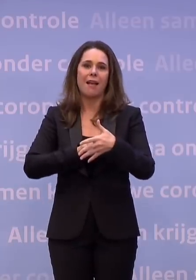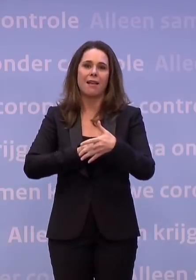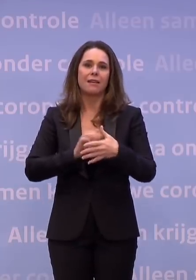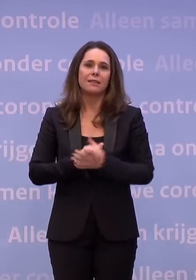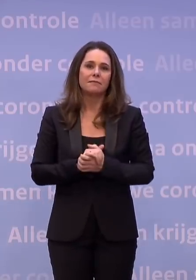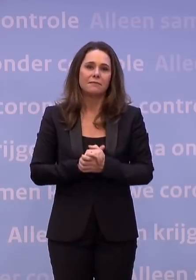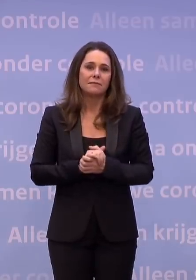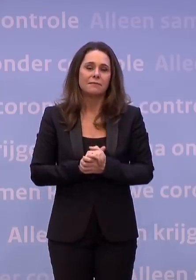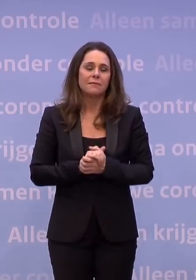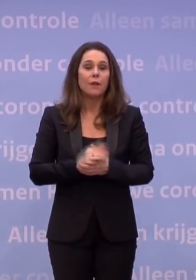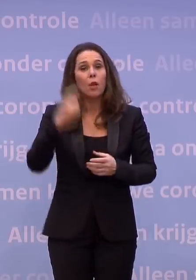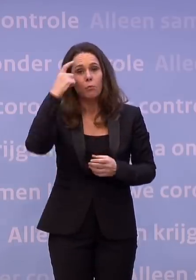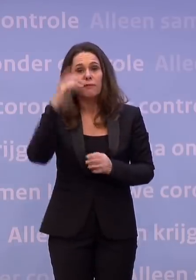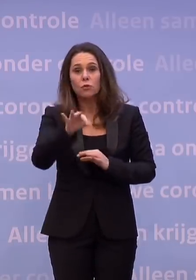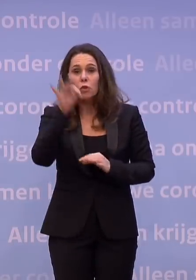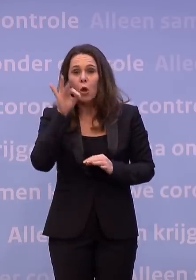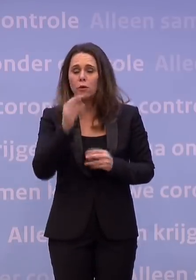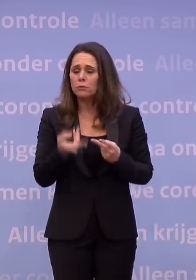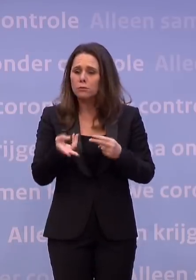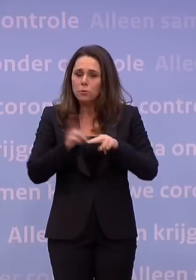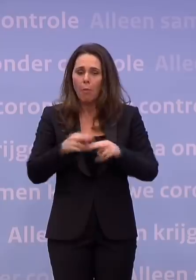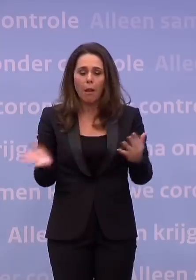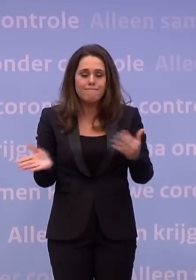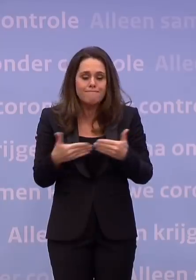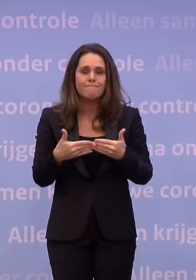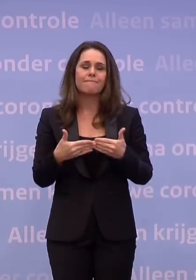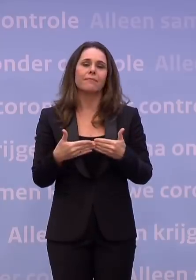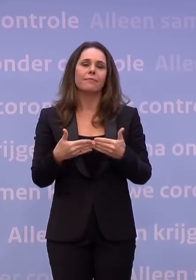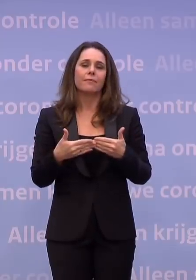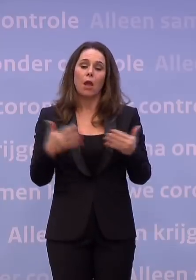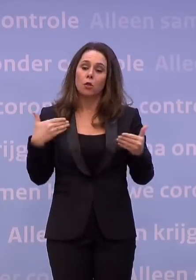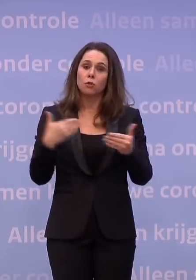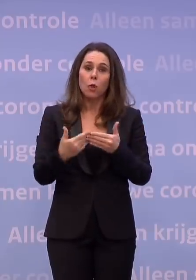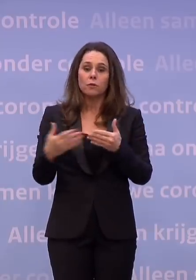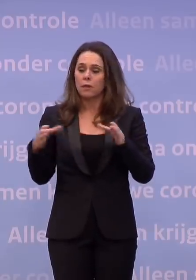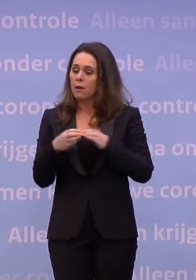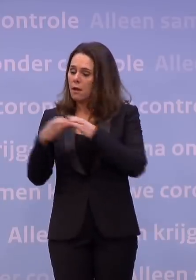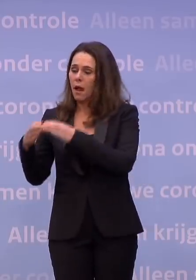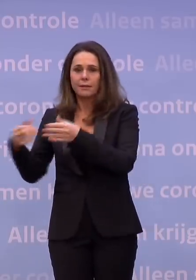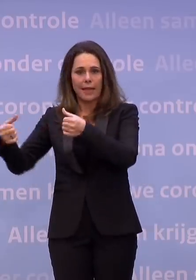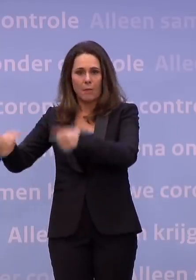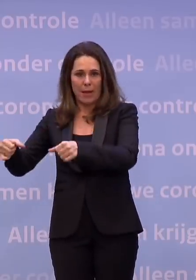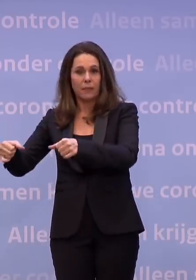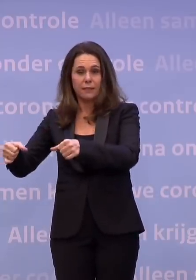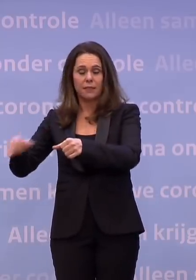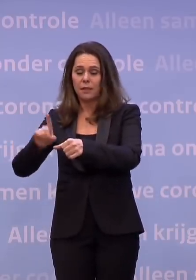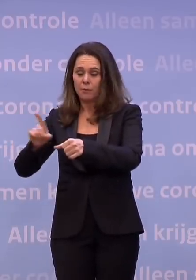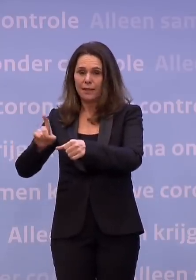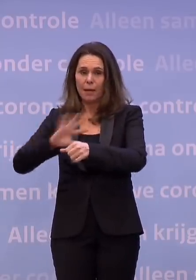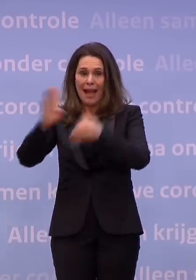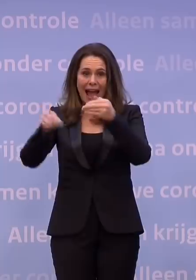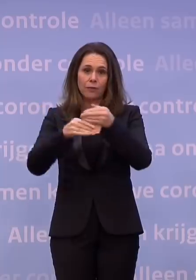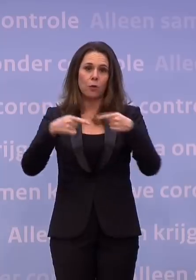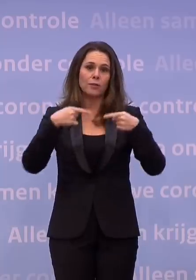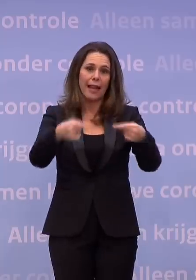bewust voor gekozen om een dubbelslot op de deur te zetten. En zeker tot het moment dat we die quarantaineplicht hebben, gelden er dus ook nog eens een keer aanvullende reisbeperkingen.